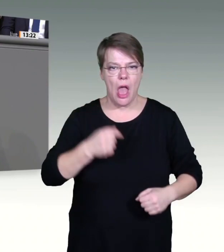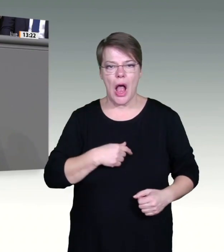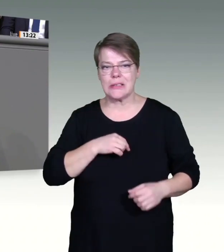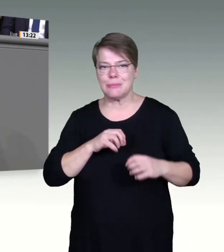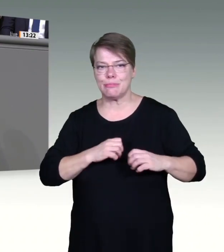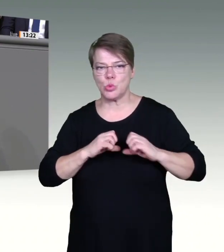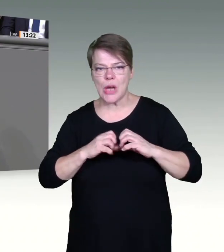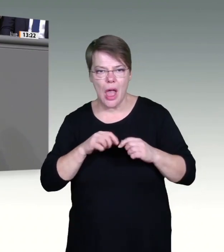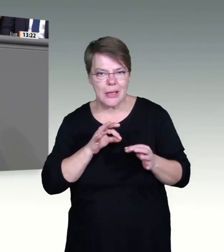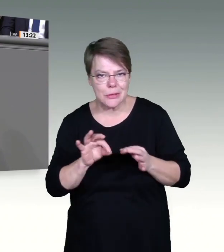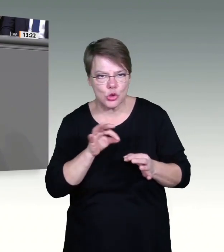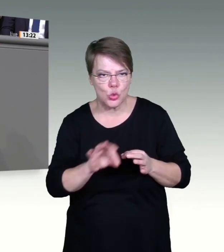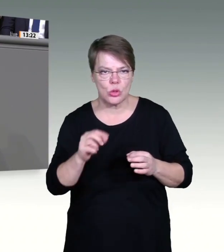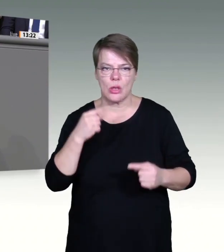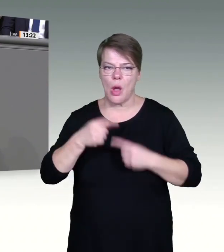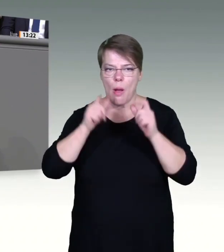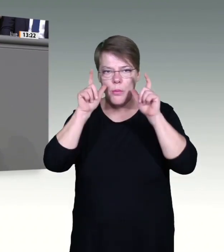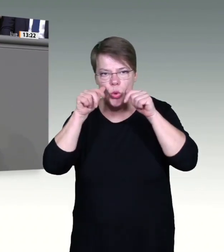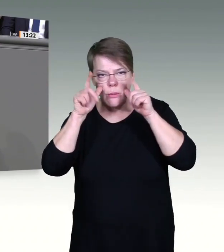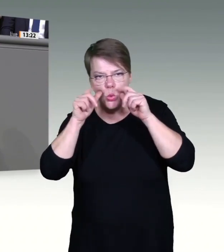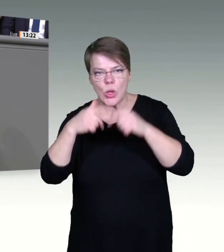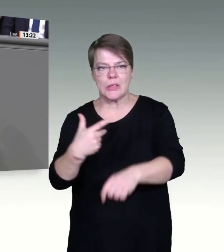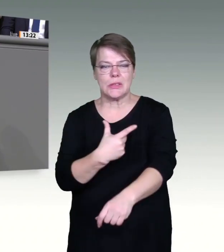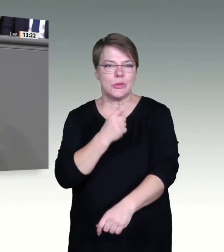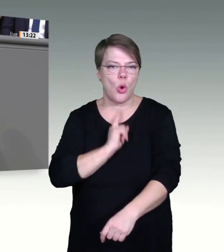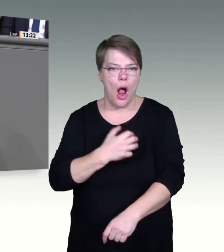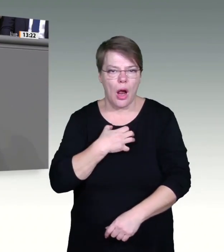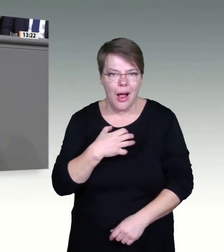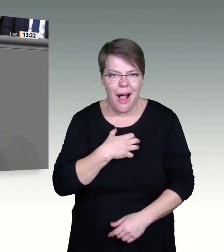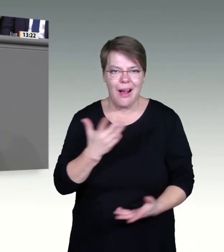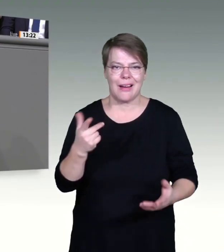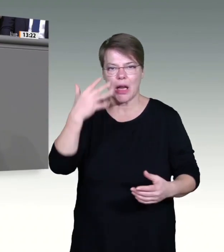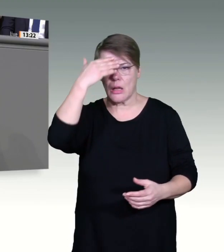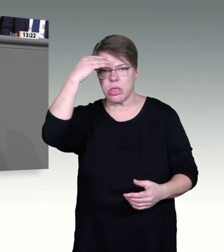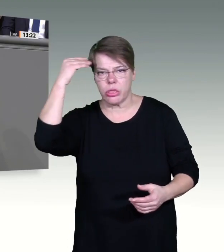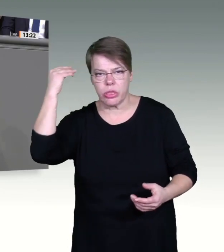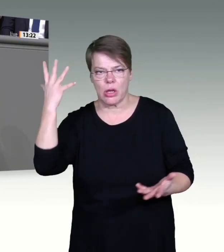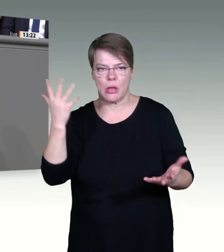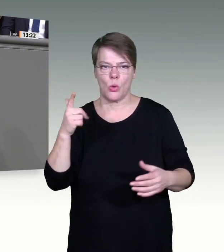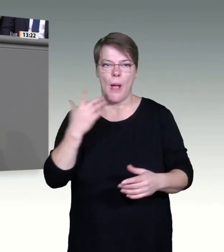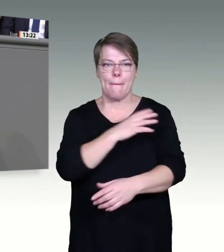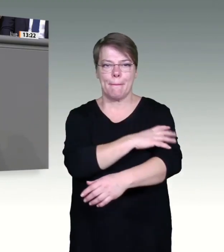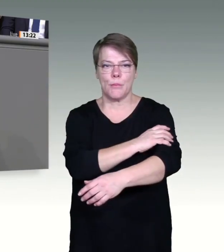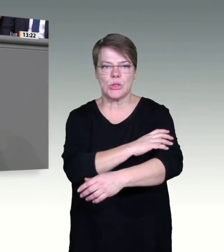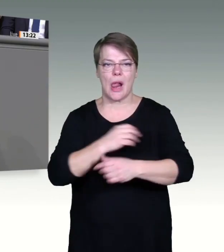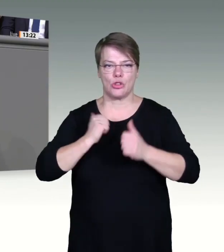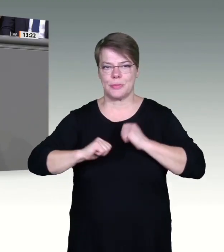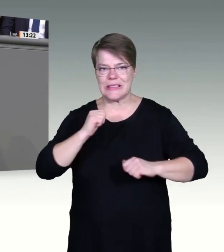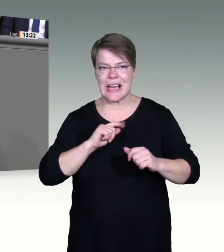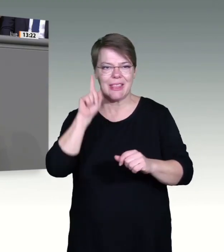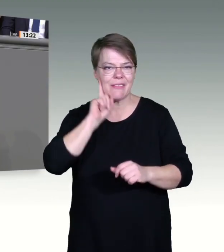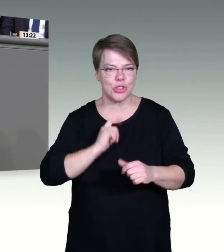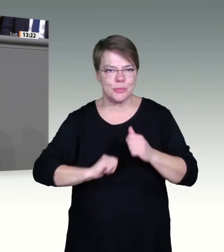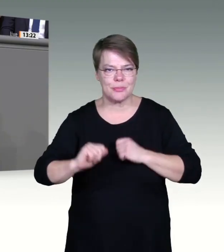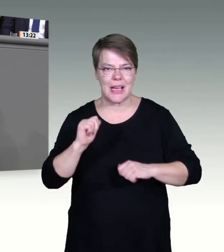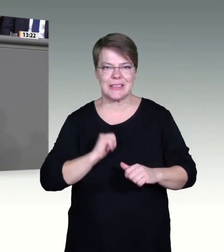Arbeitswert besonders im Fokus. Dort, wo die Fehlen von Wirtschaft und Gesellschaft zusammenlaufen, müssen wir mehr Unterstützung